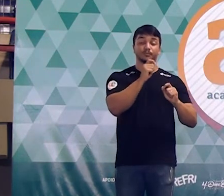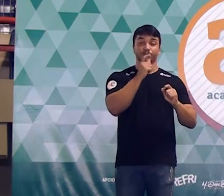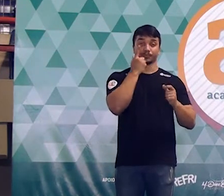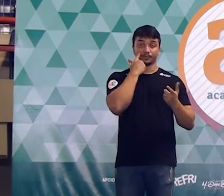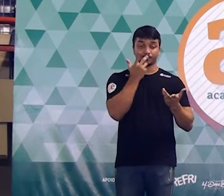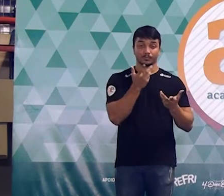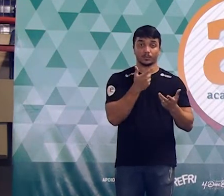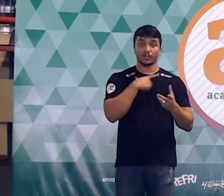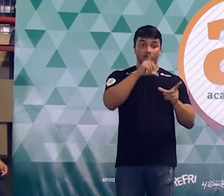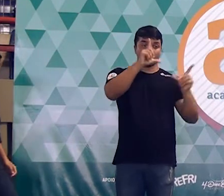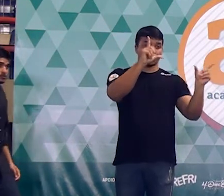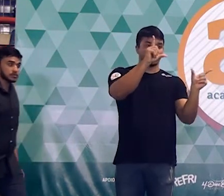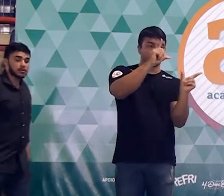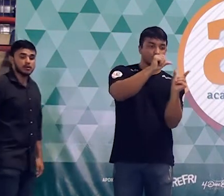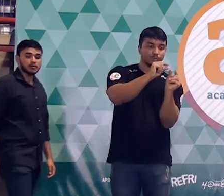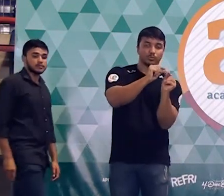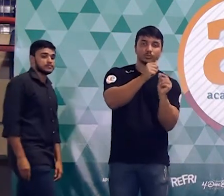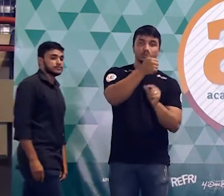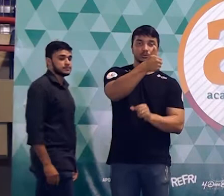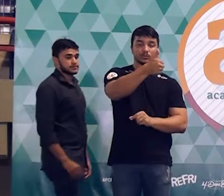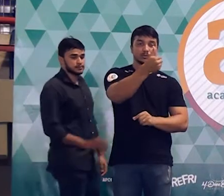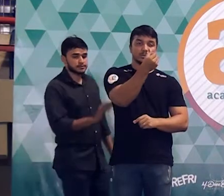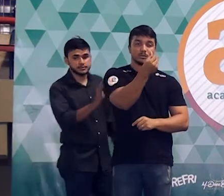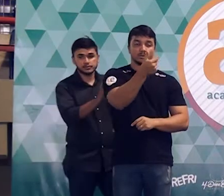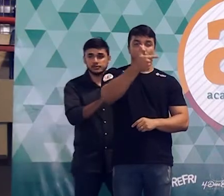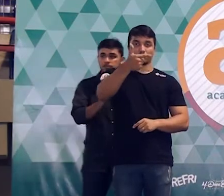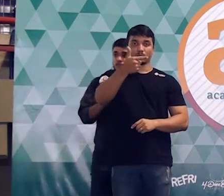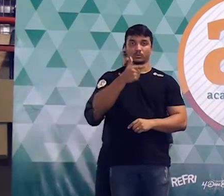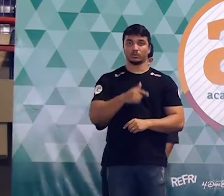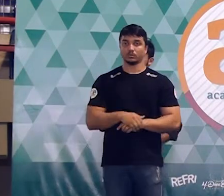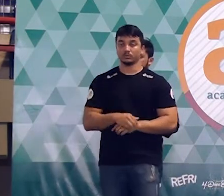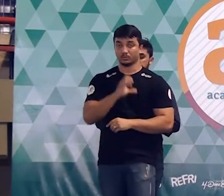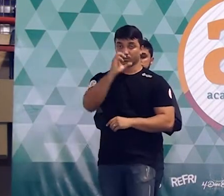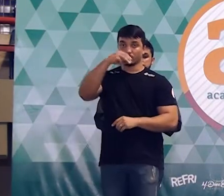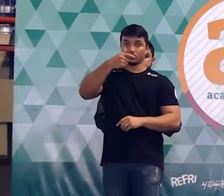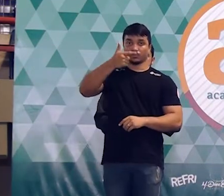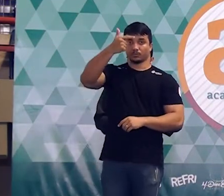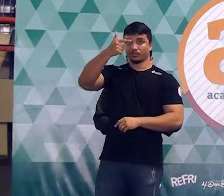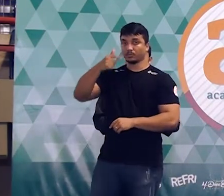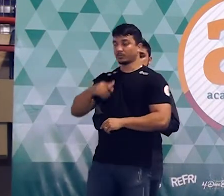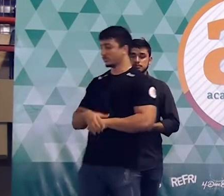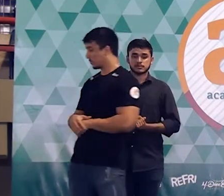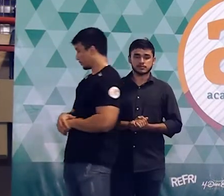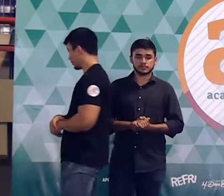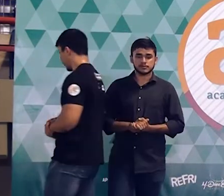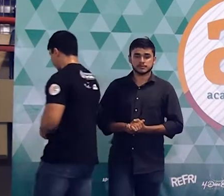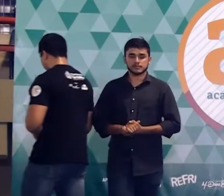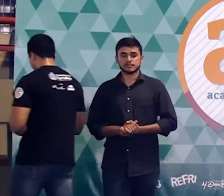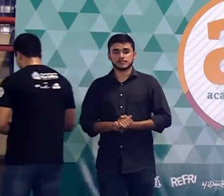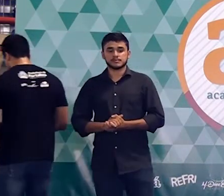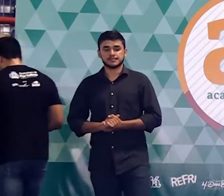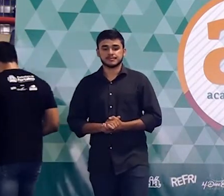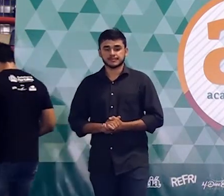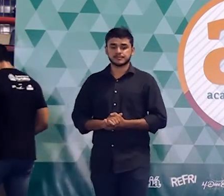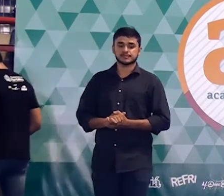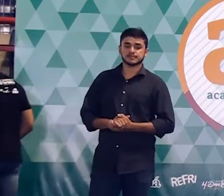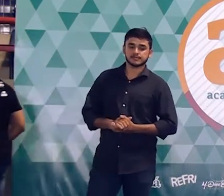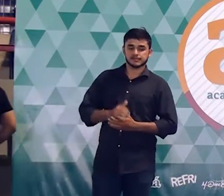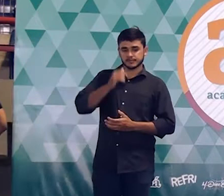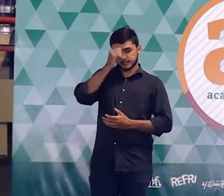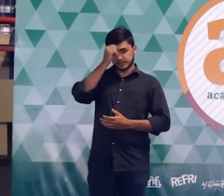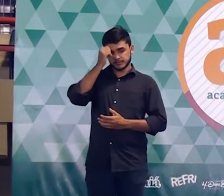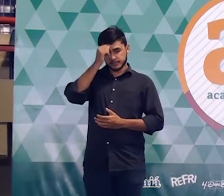reduzir 162 centímetros quadrados é o equivalente a perder 36